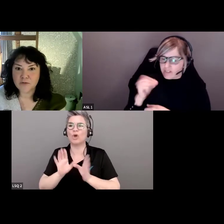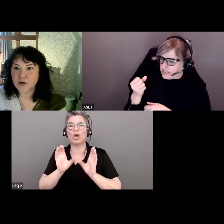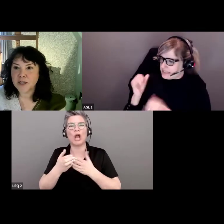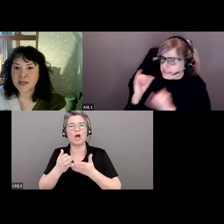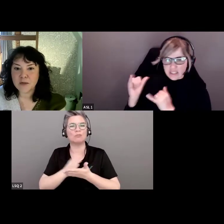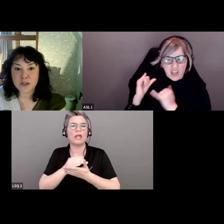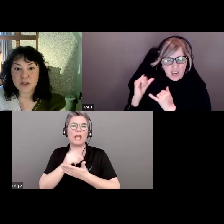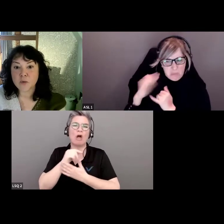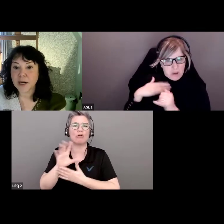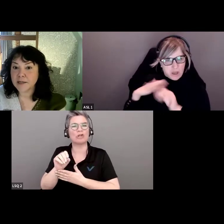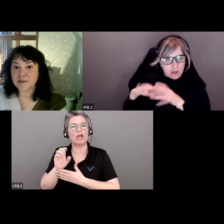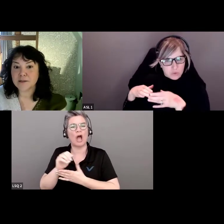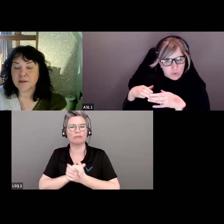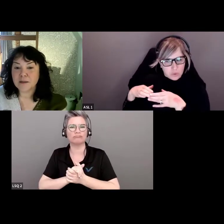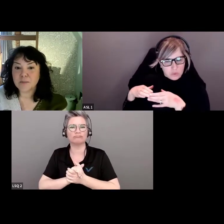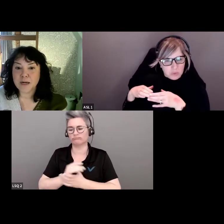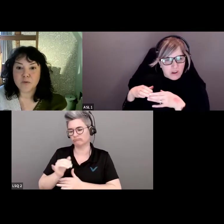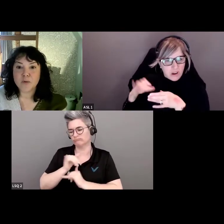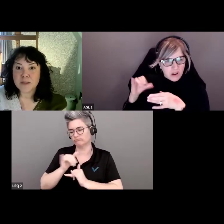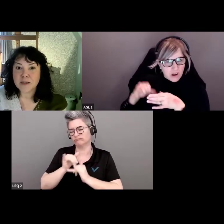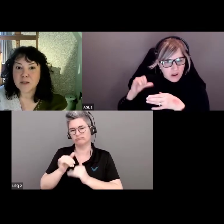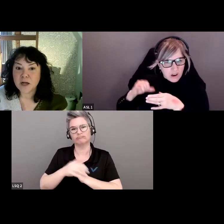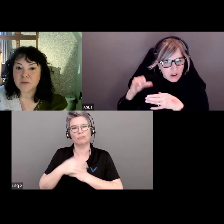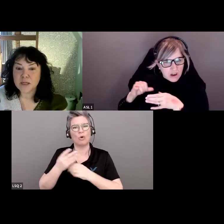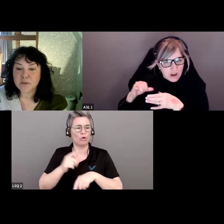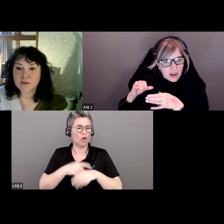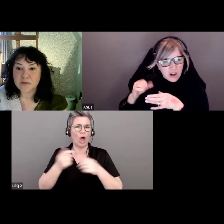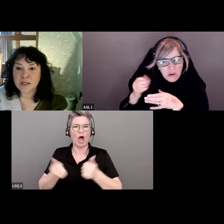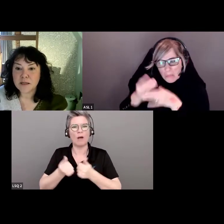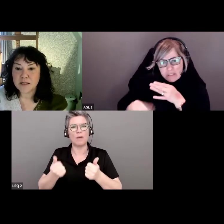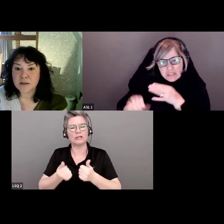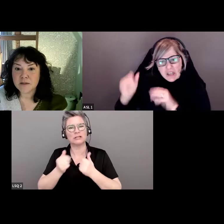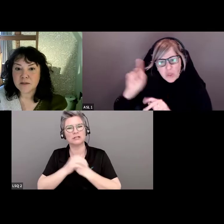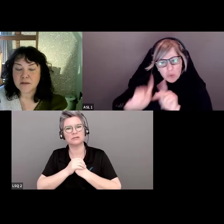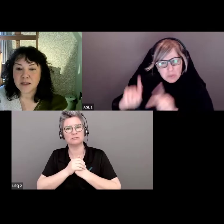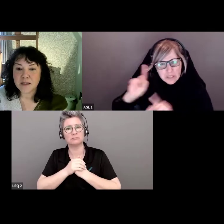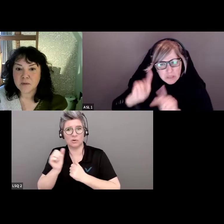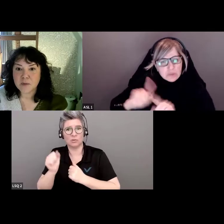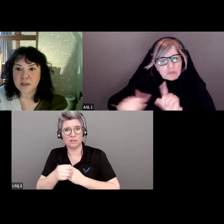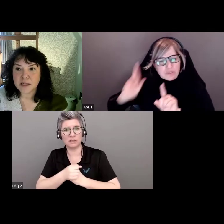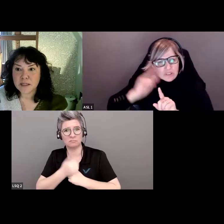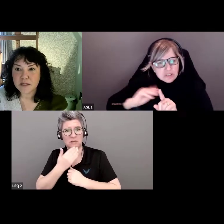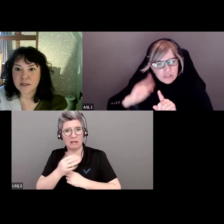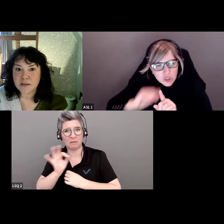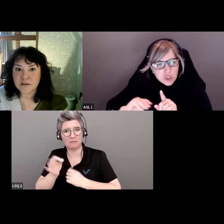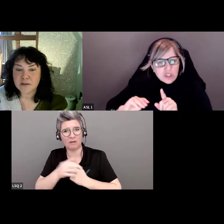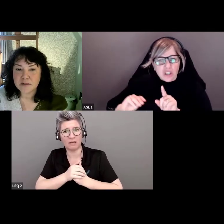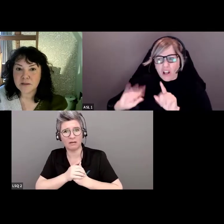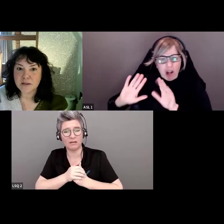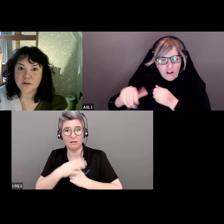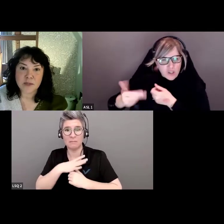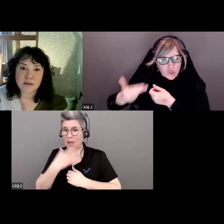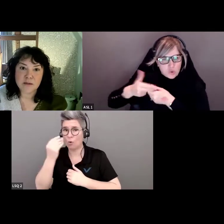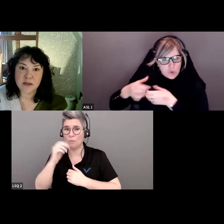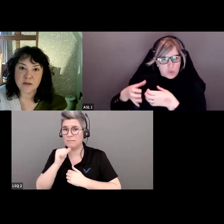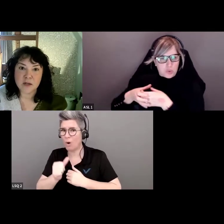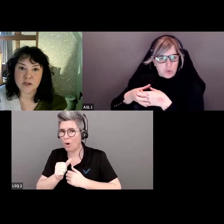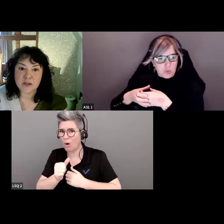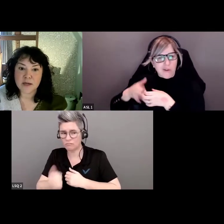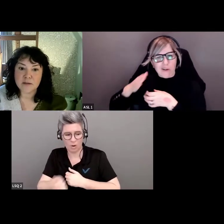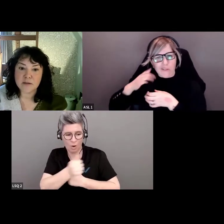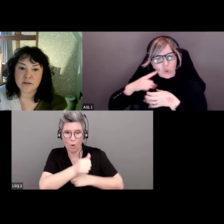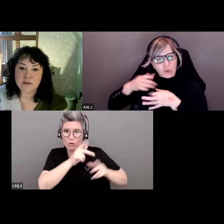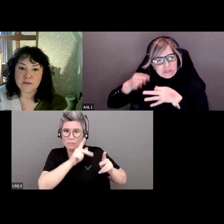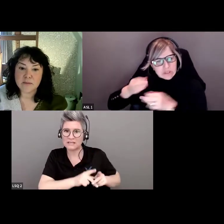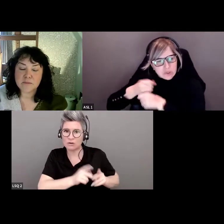dans la cinquantaine, qui ont beaucoup de temps. Oui, ça c'est bien. Mais n'oubliez pas à tous ceux qui ont